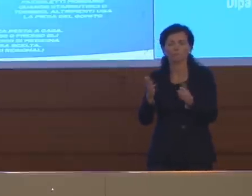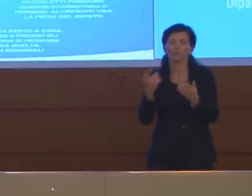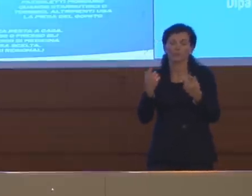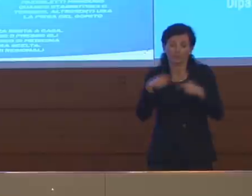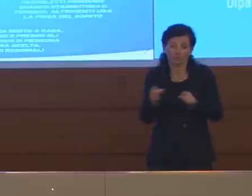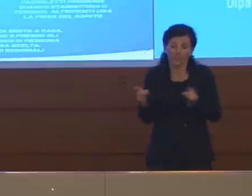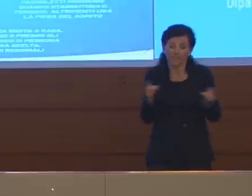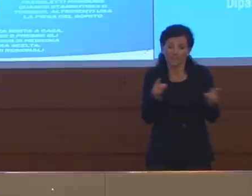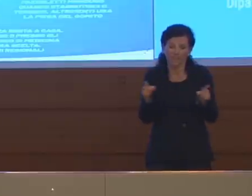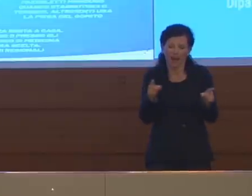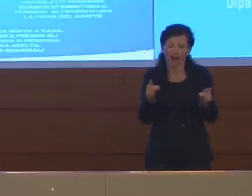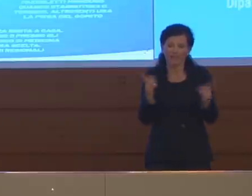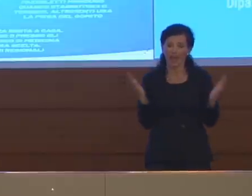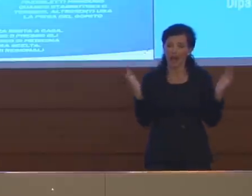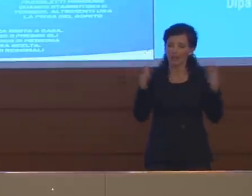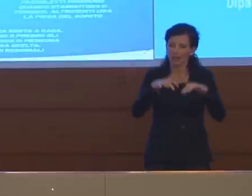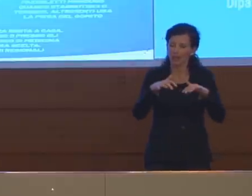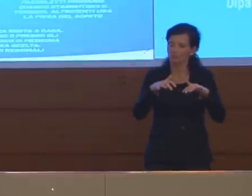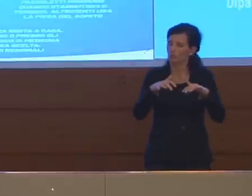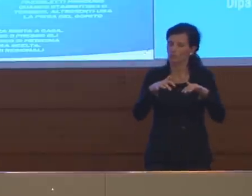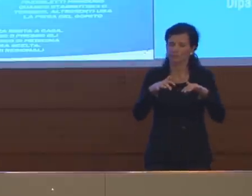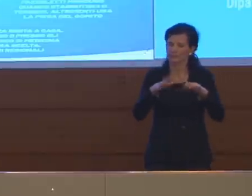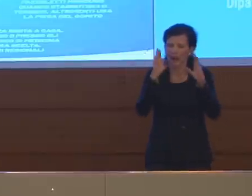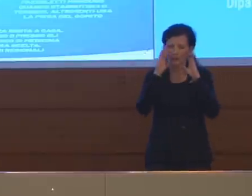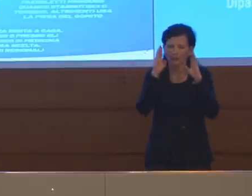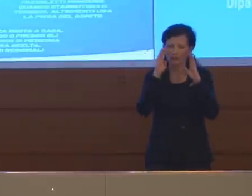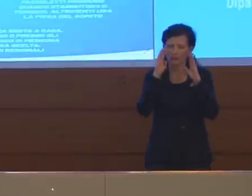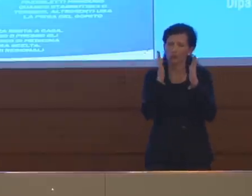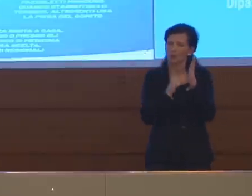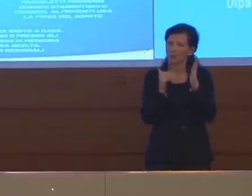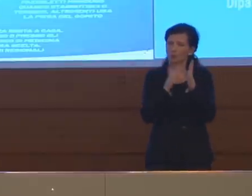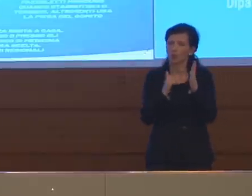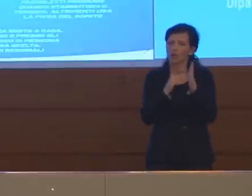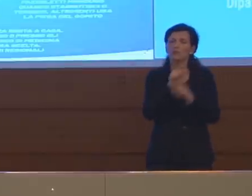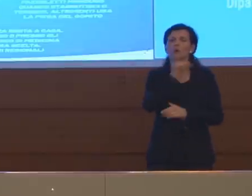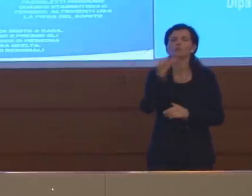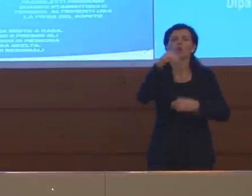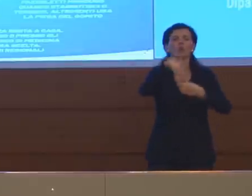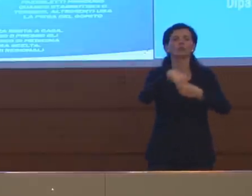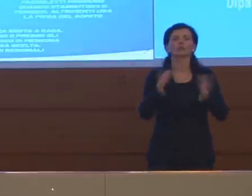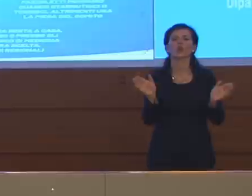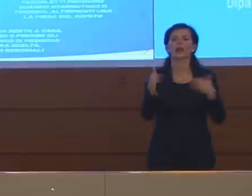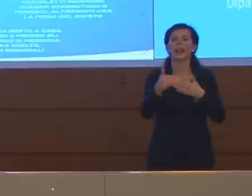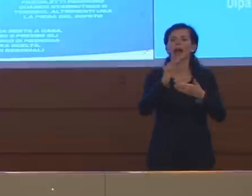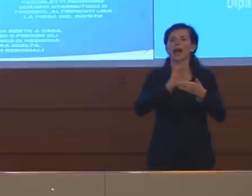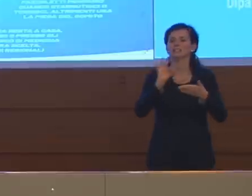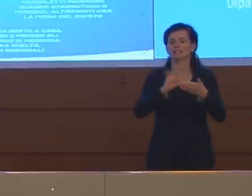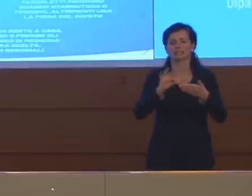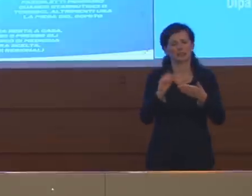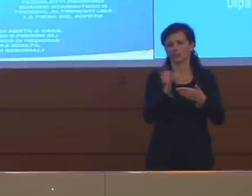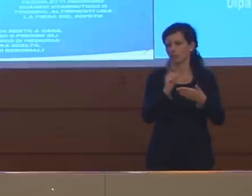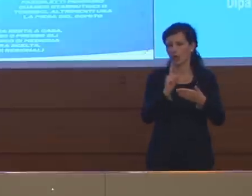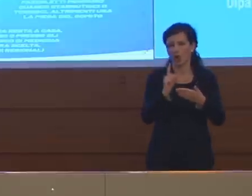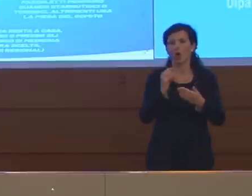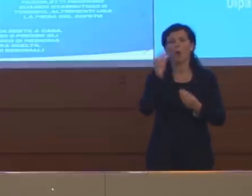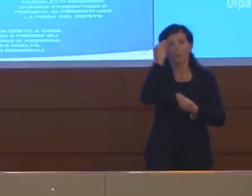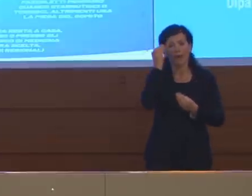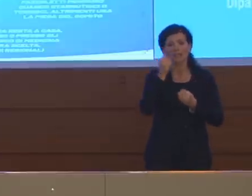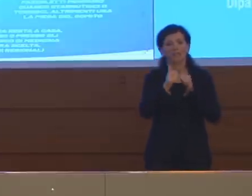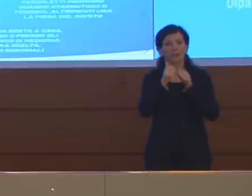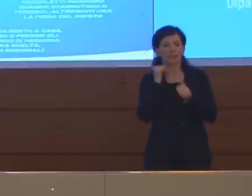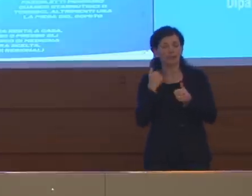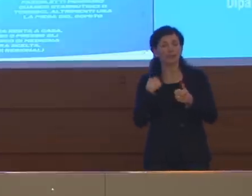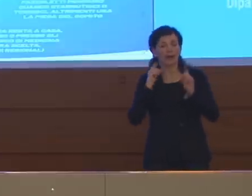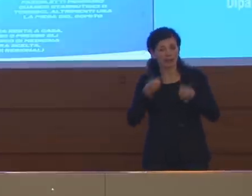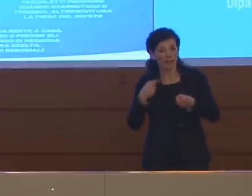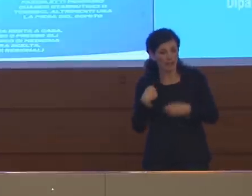questa fase nelle grandi aggregazioni, perché l'aggregazione non è soltanto il momento dell'aula, è proprio tutto quello arrivarci, uscirne, è un